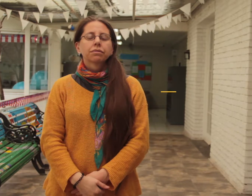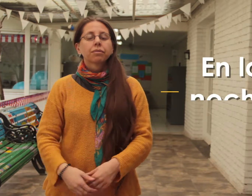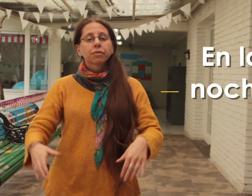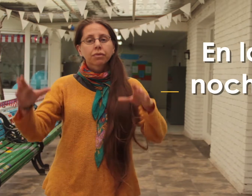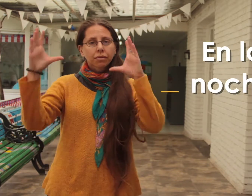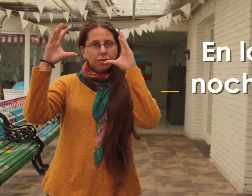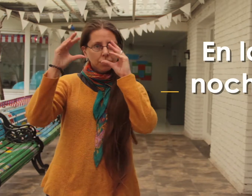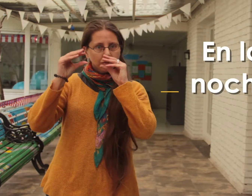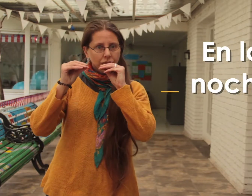En la noche